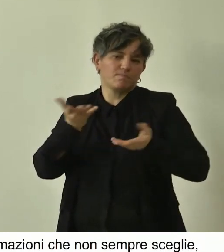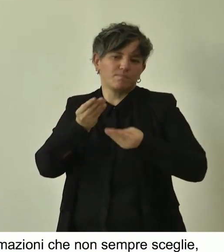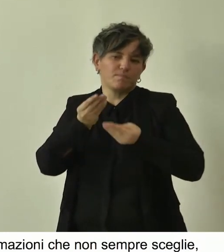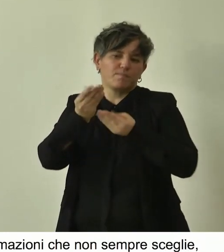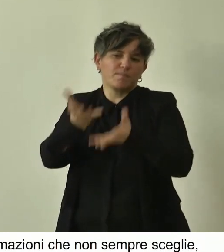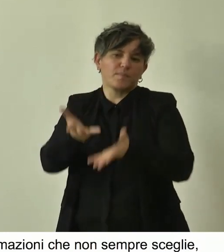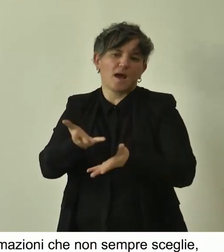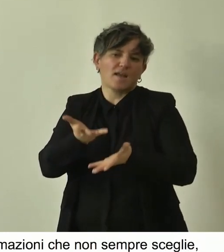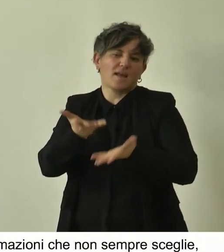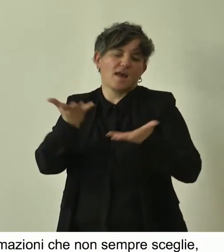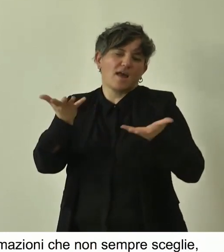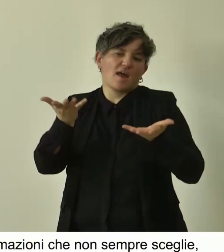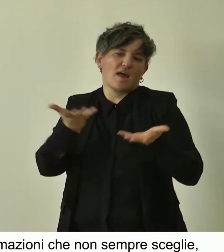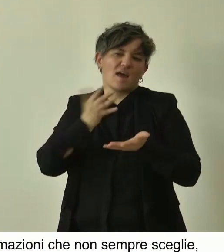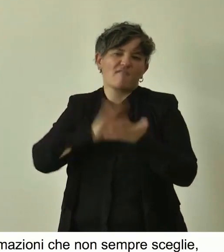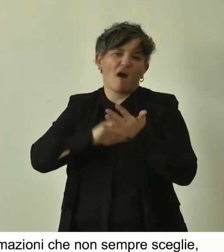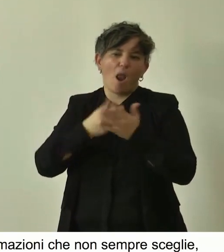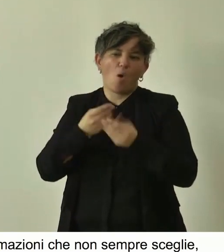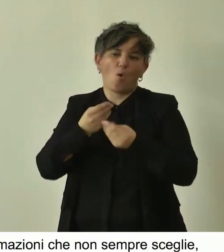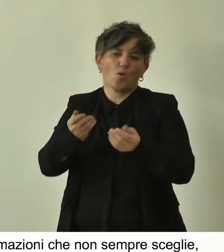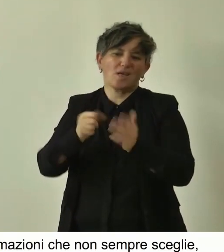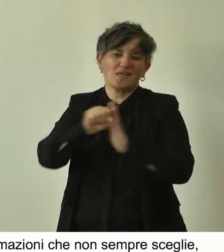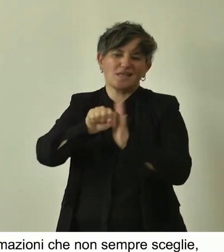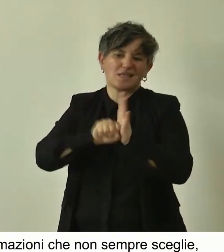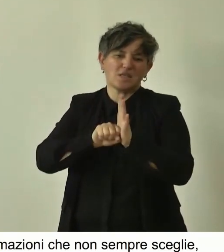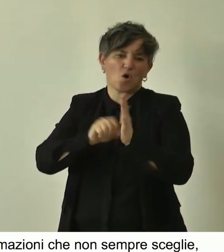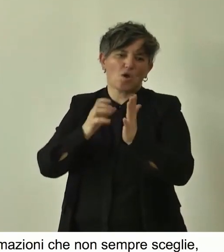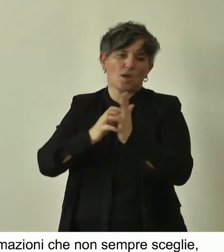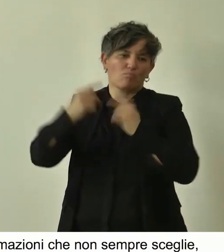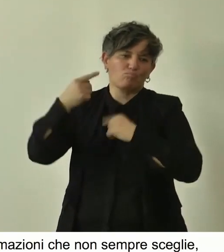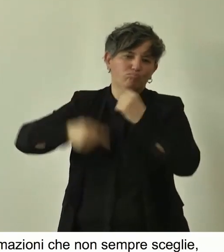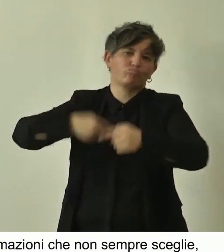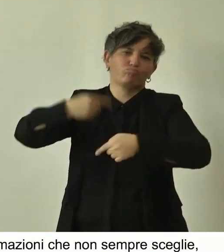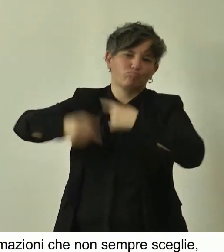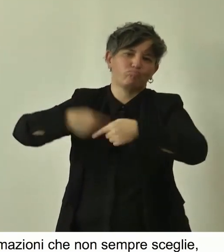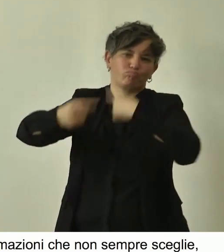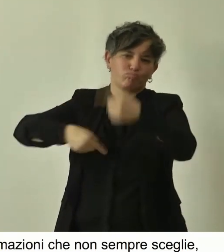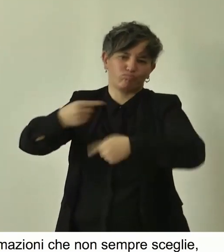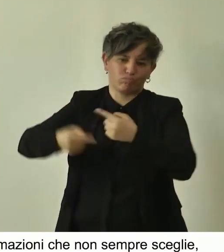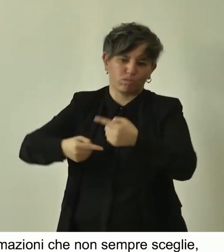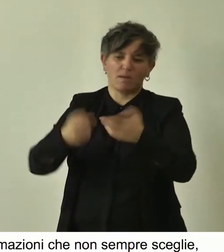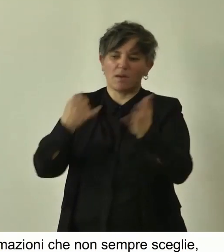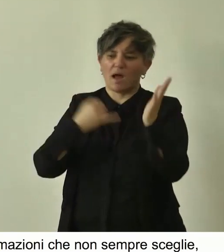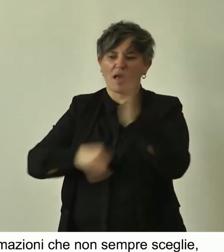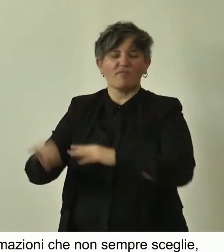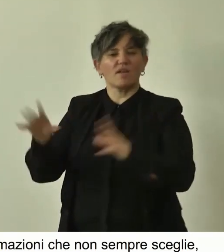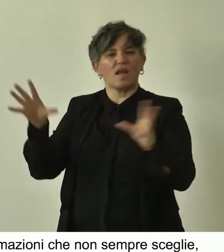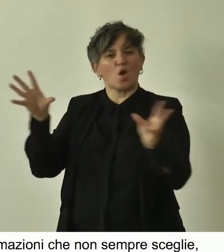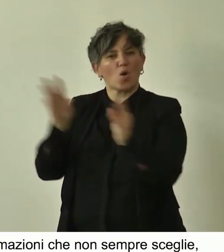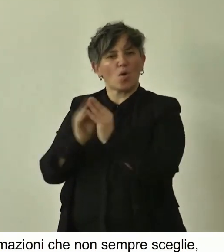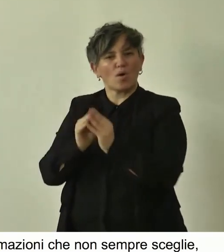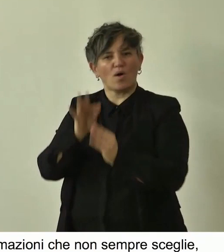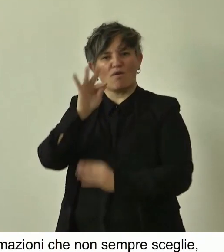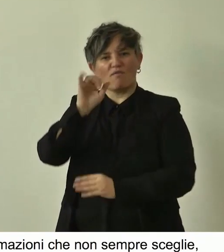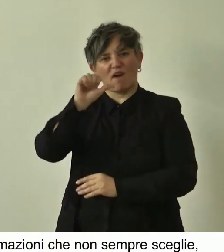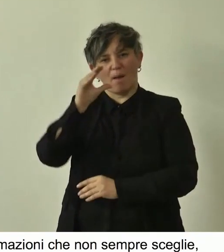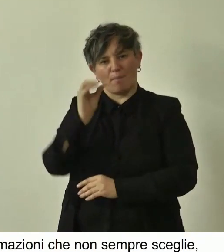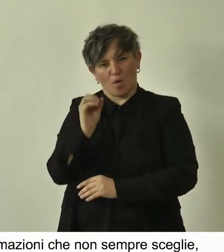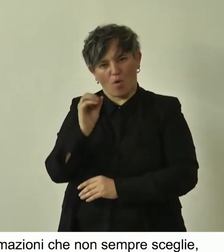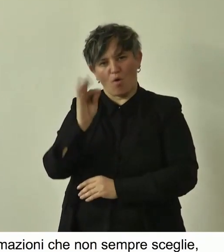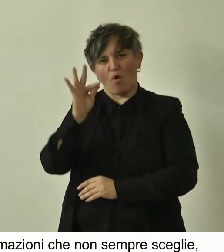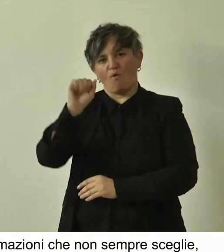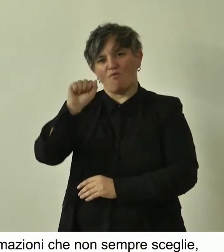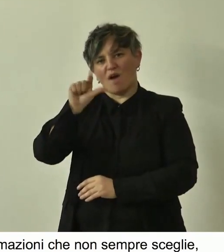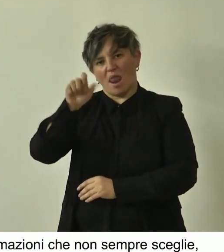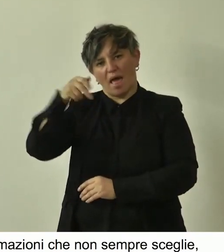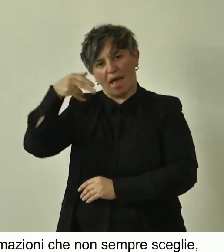singoli momenti storici. E poi le conclusioni ovviamente le lascio a Fabio Falleni, che è